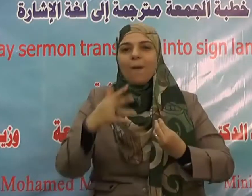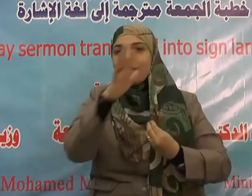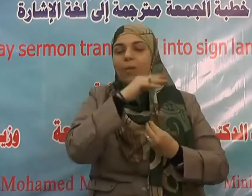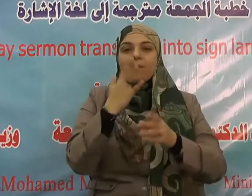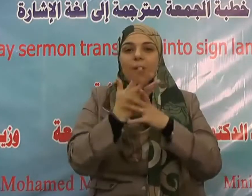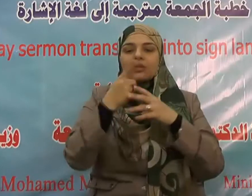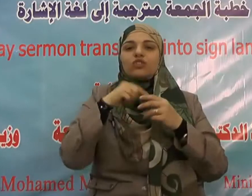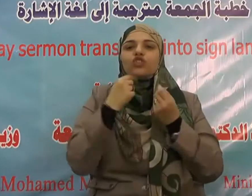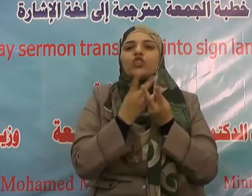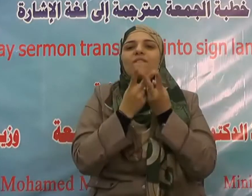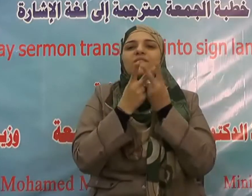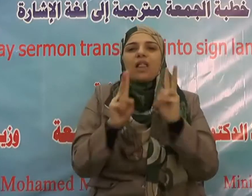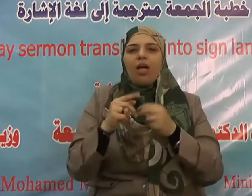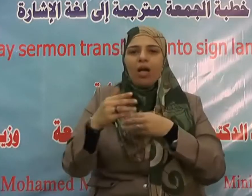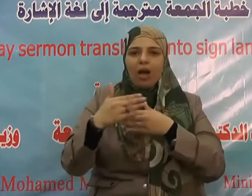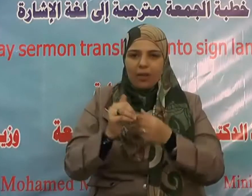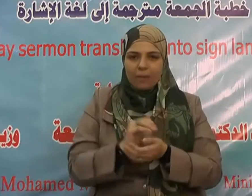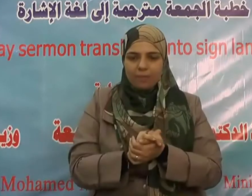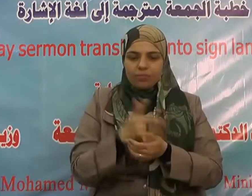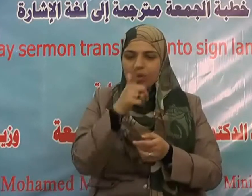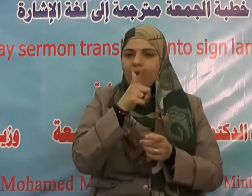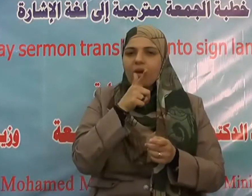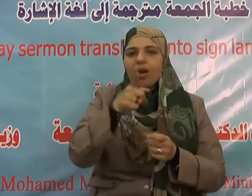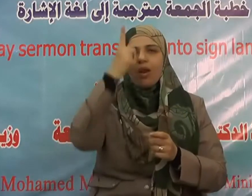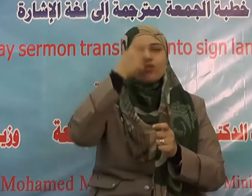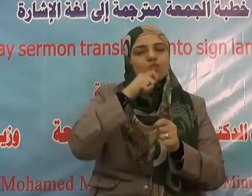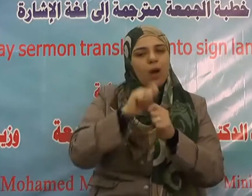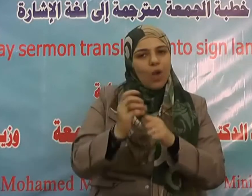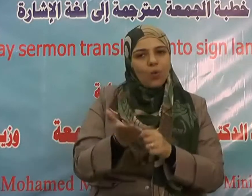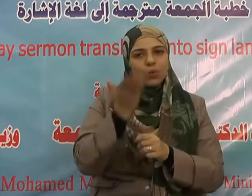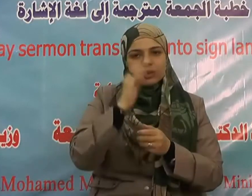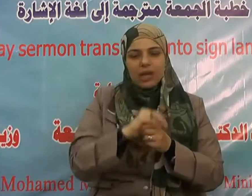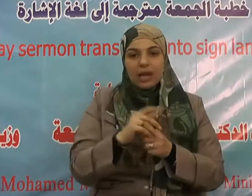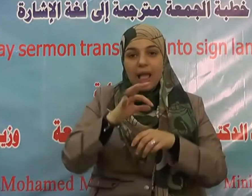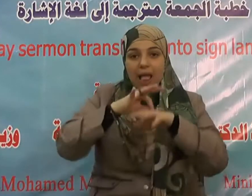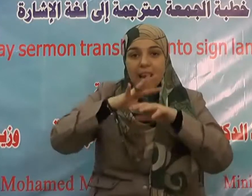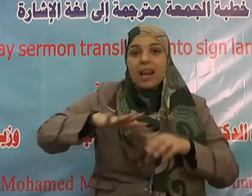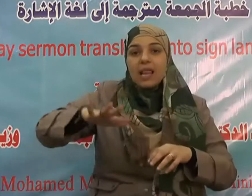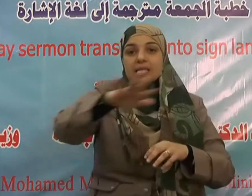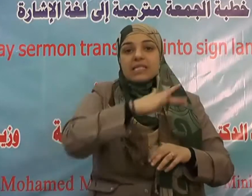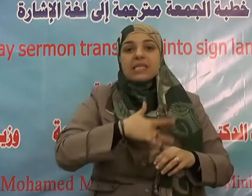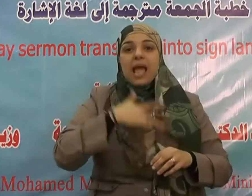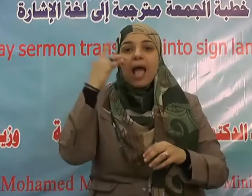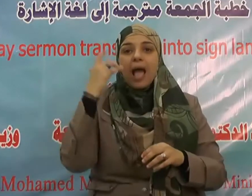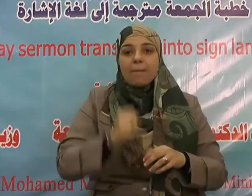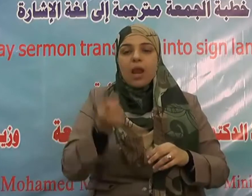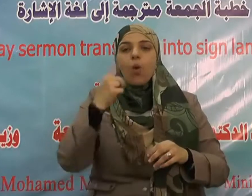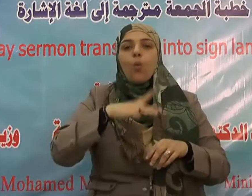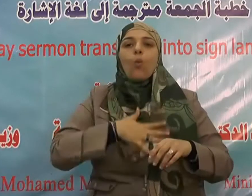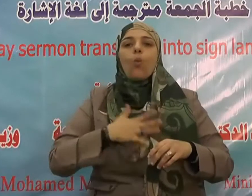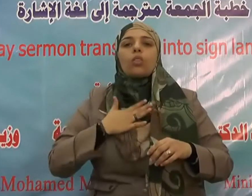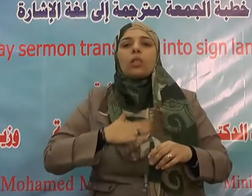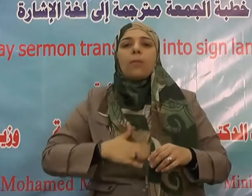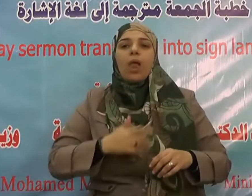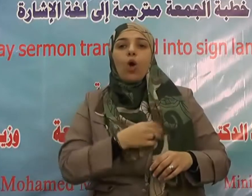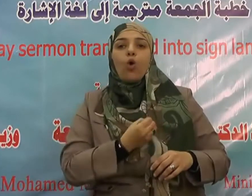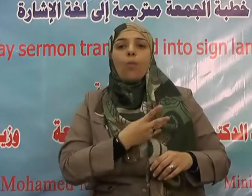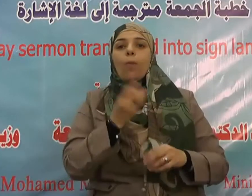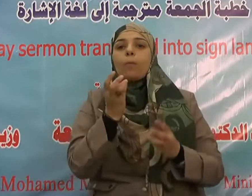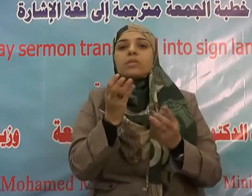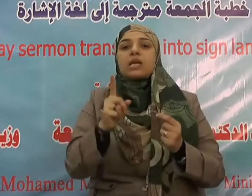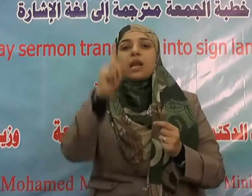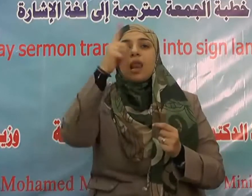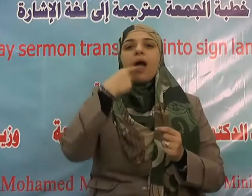الزاني حين يزني وهو مؤمن ولا يشرب الخمر حين يشرب وهو مؤمن